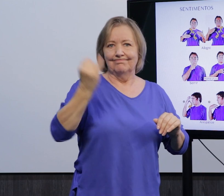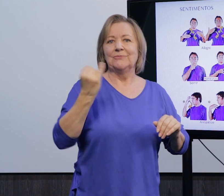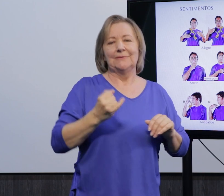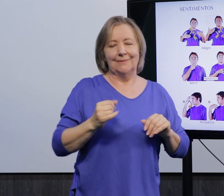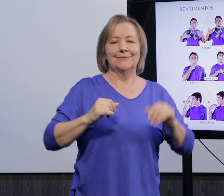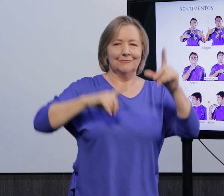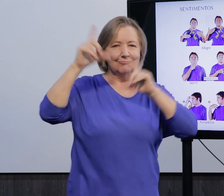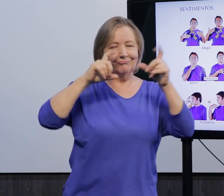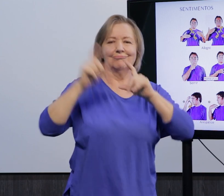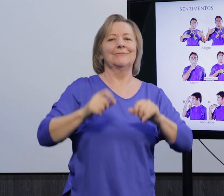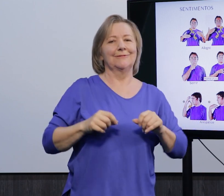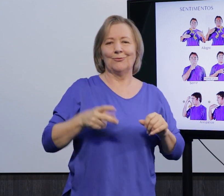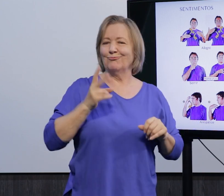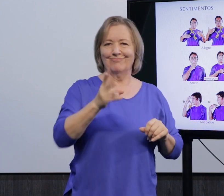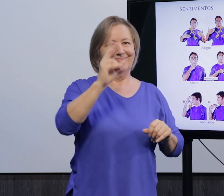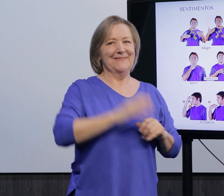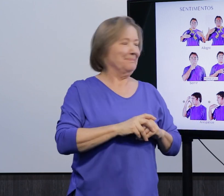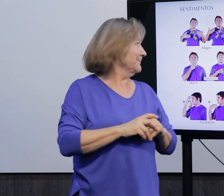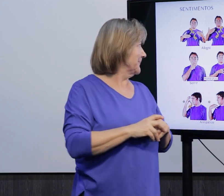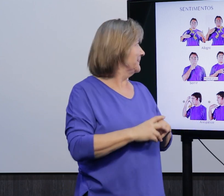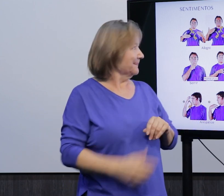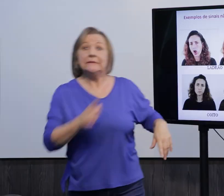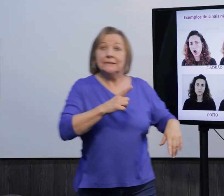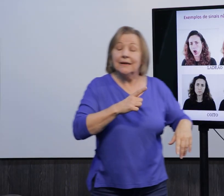né, seja outra por parte do surdo. Então, ela é importante ter a expressão facial.